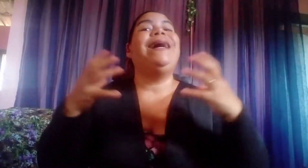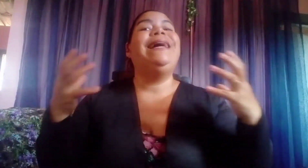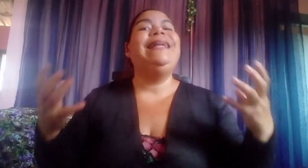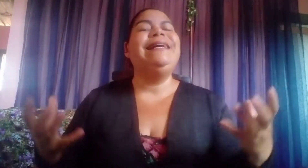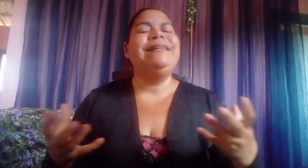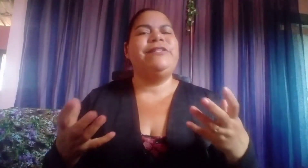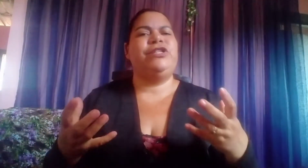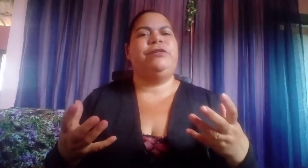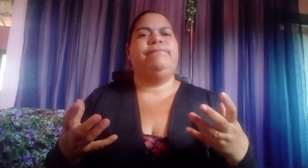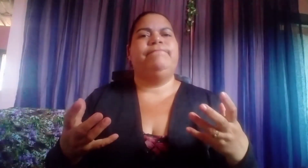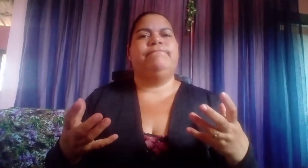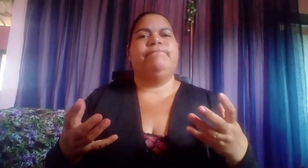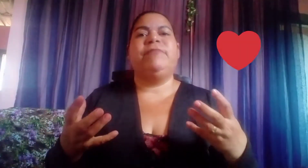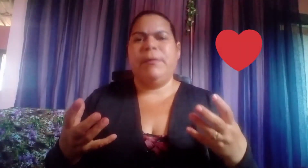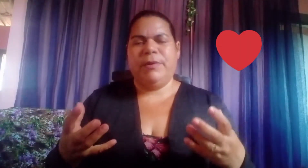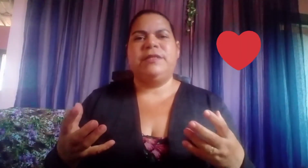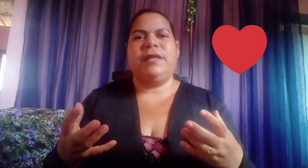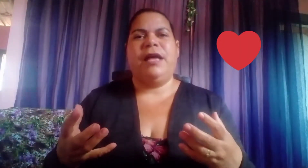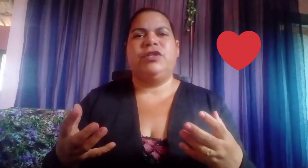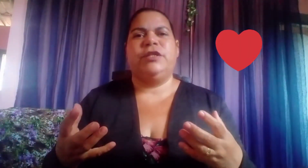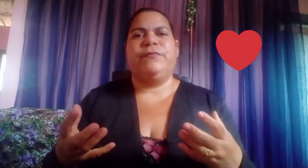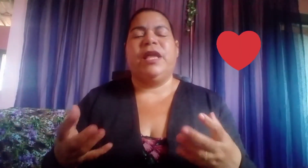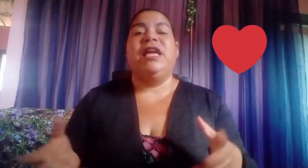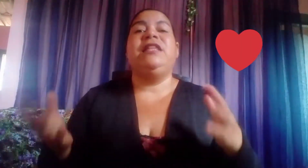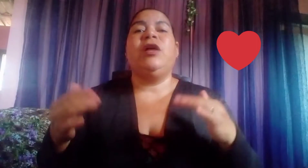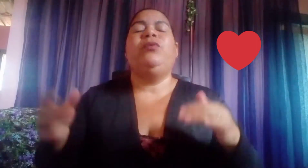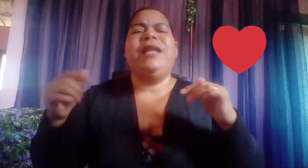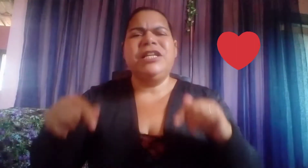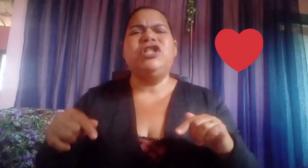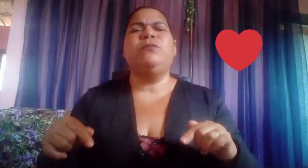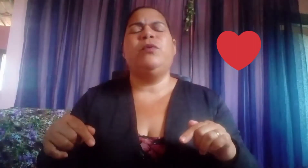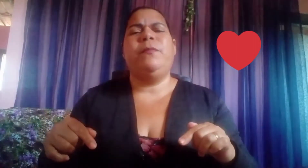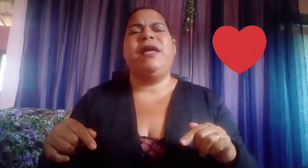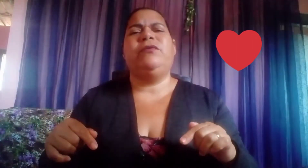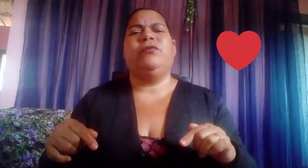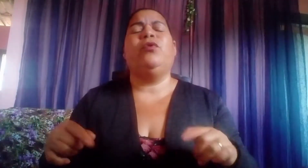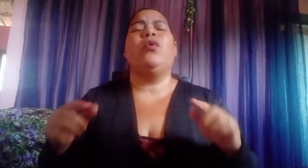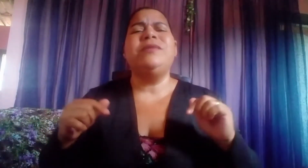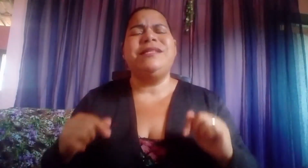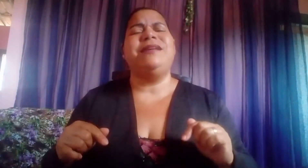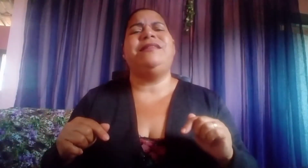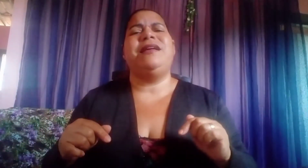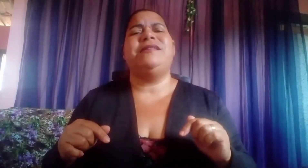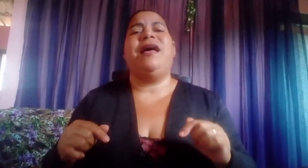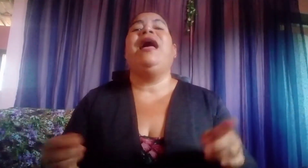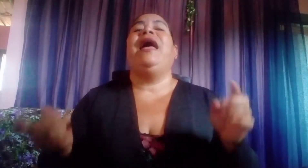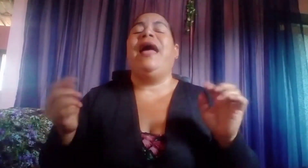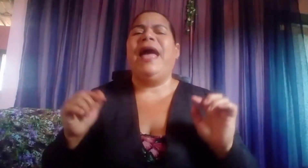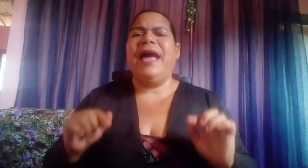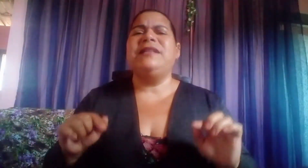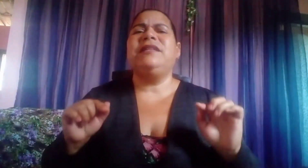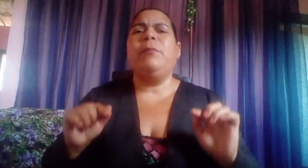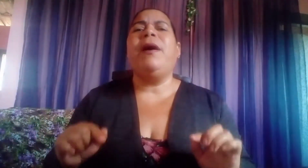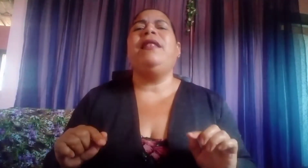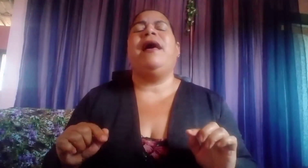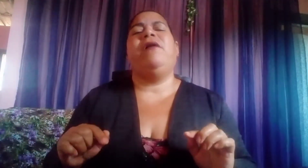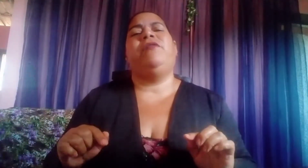grande tempestade. Então, neste momento, com certeza, esta palavra